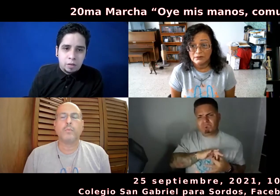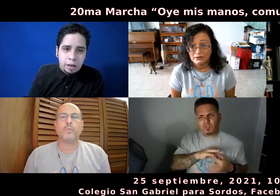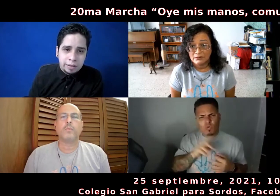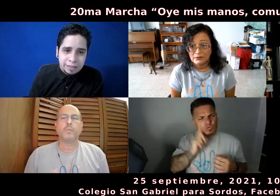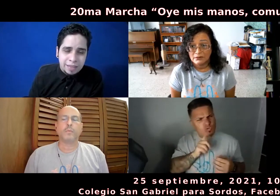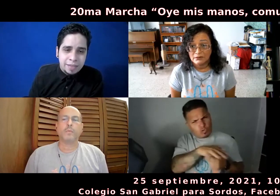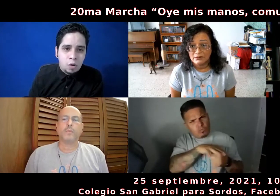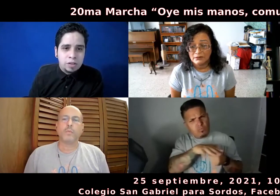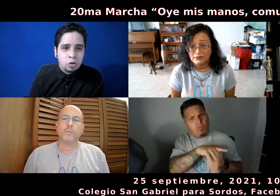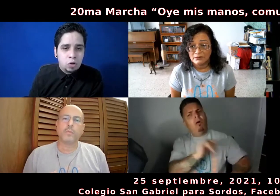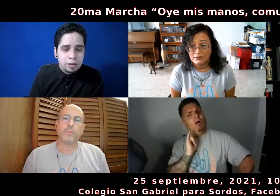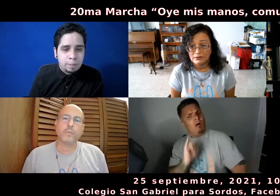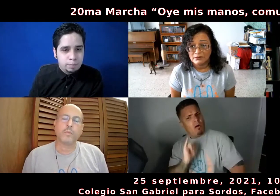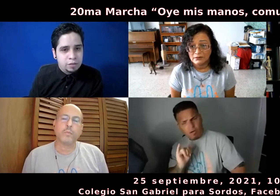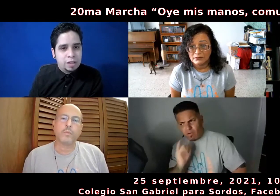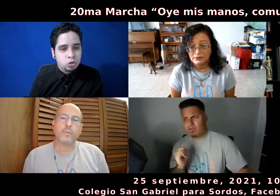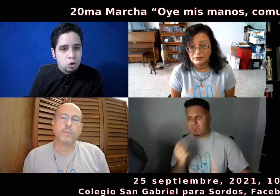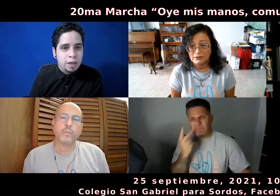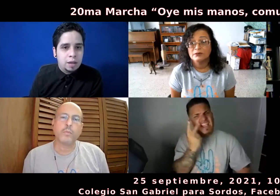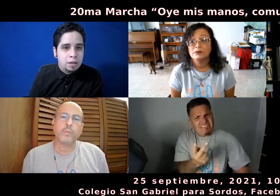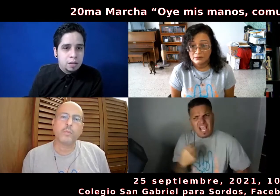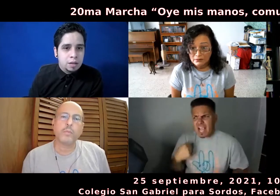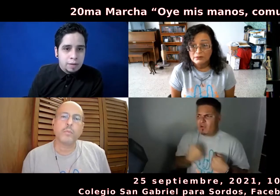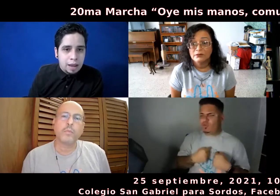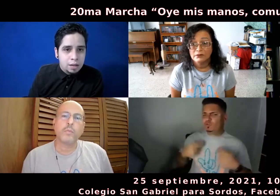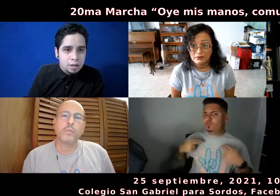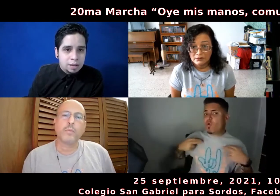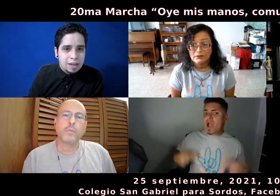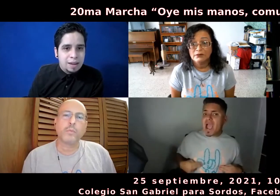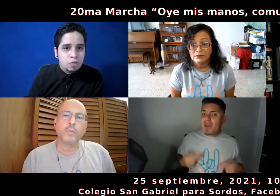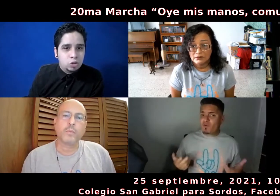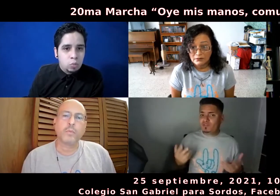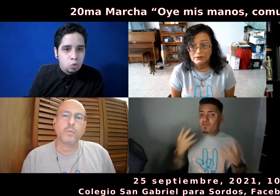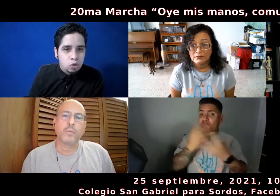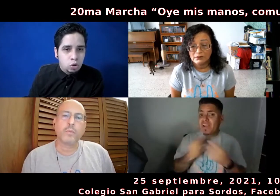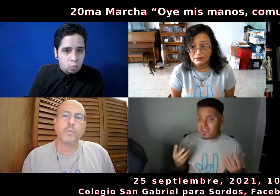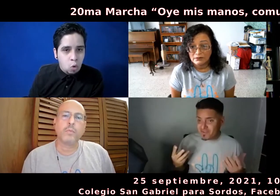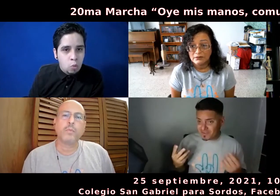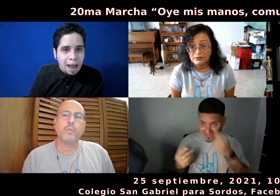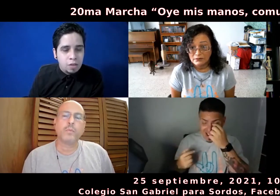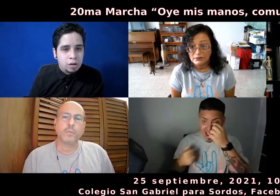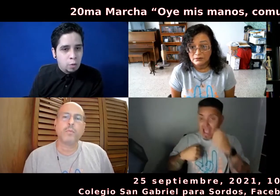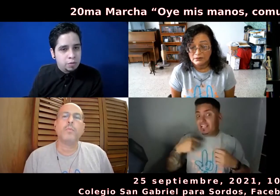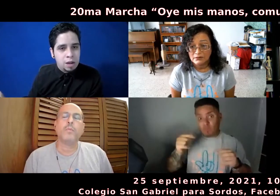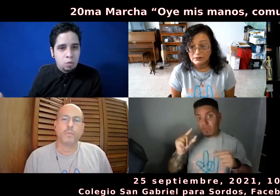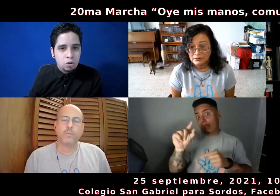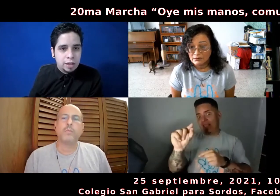que entiendan y conexión con estas personas soldas, ¿verdad? Que vean nuestro mundo, que somos humanos, que somos personas hermosas,